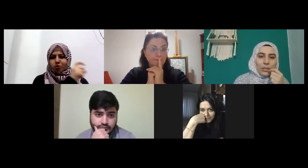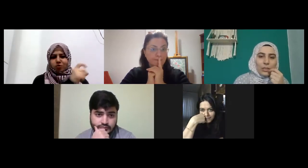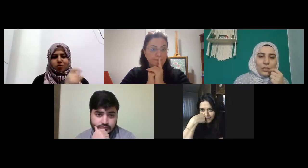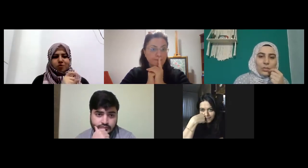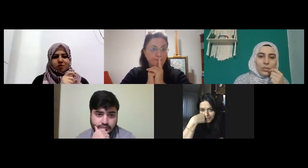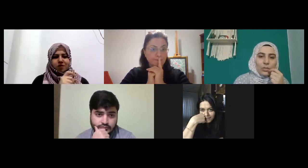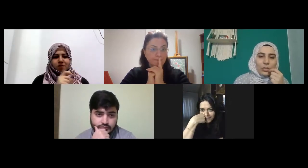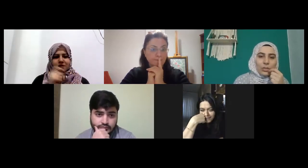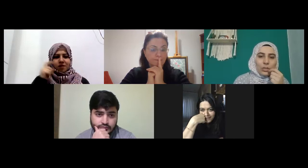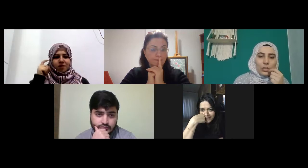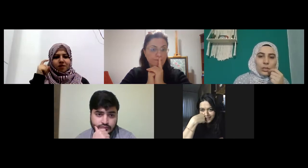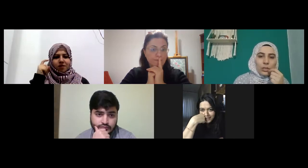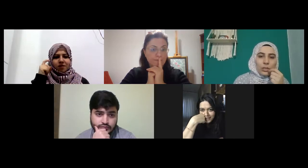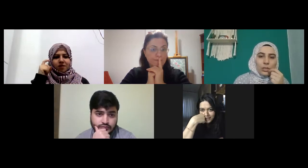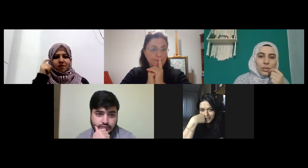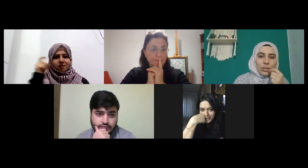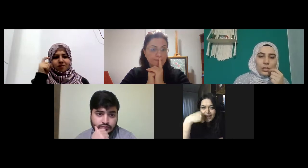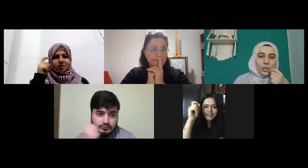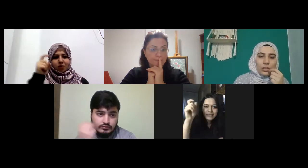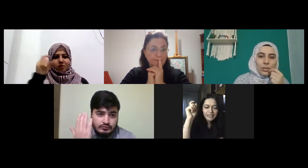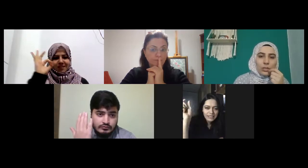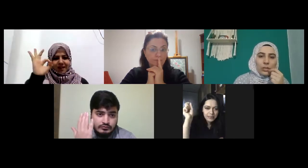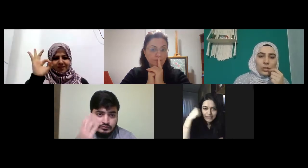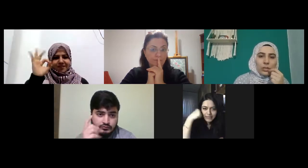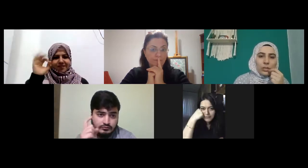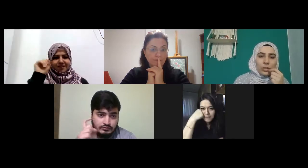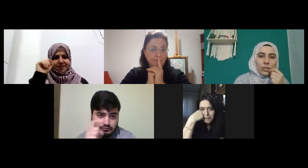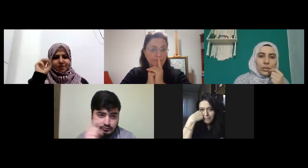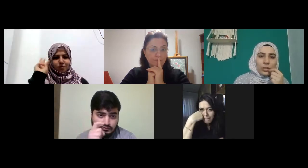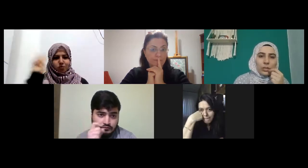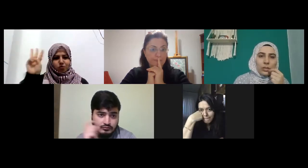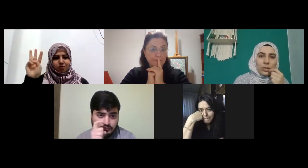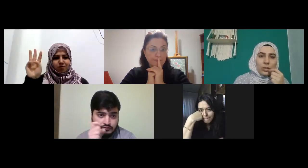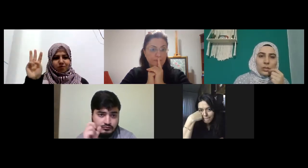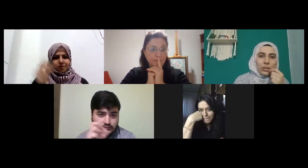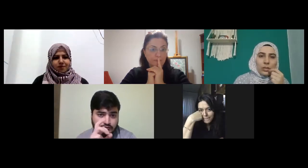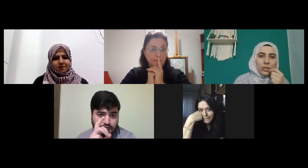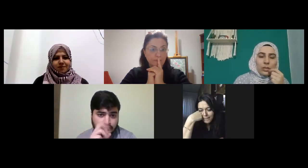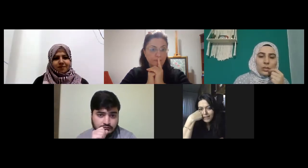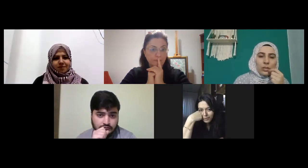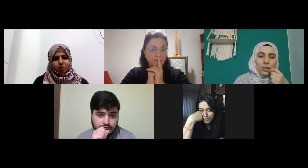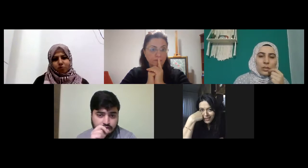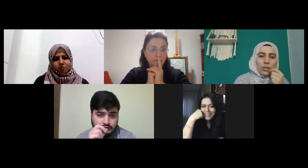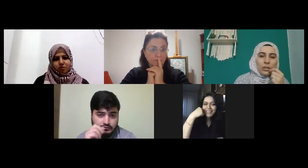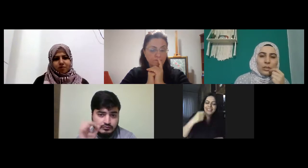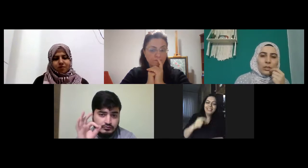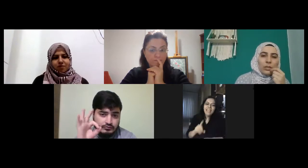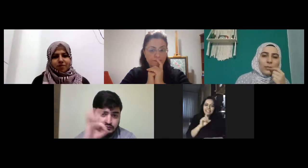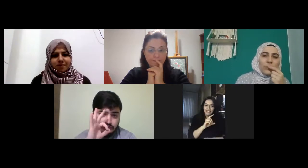yüz yan yana da yazabilirsin üç güzel yan yana